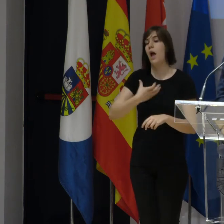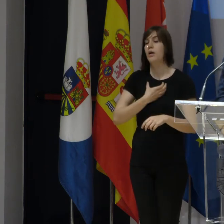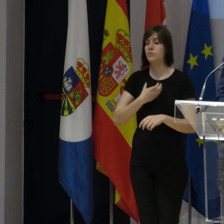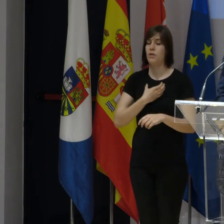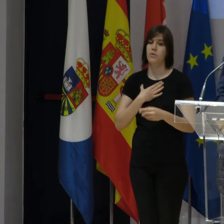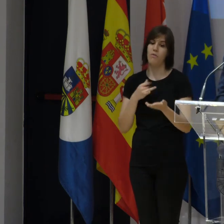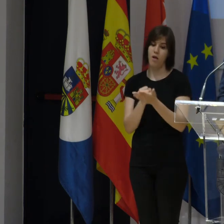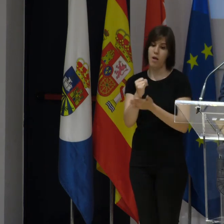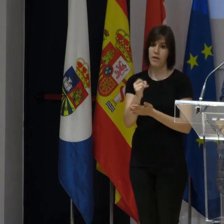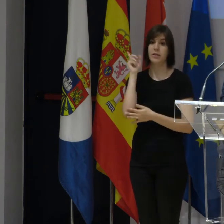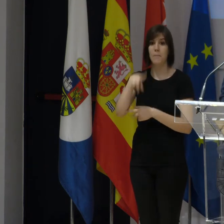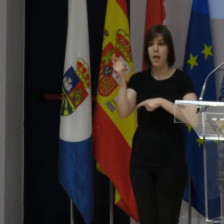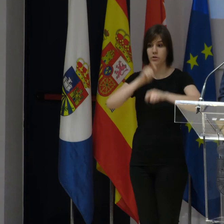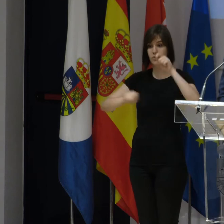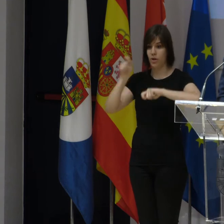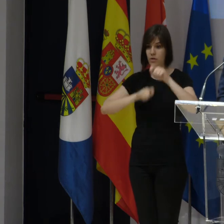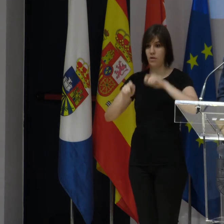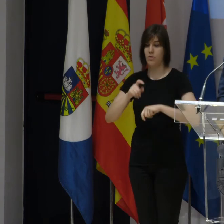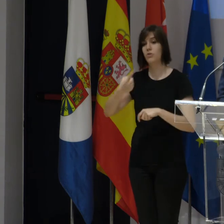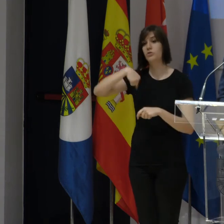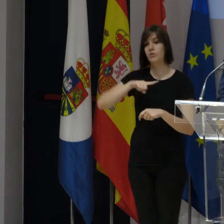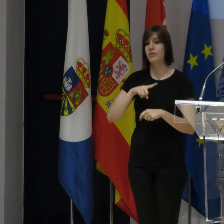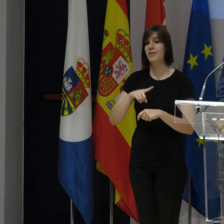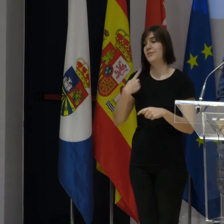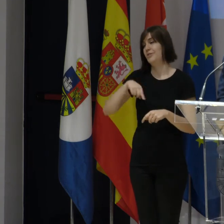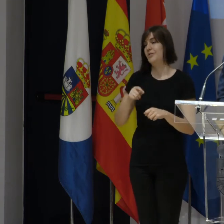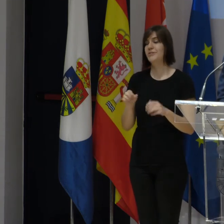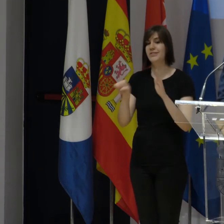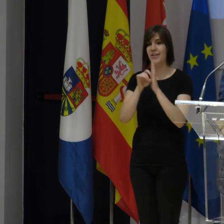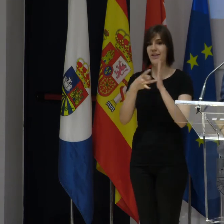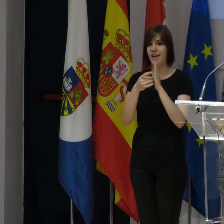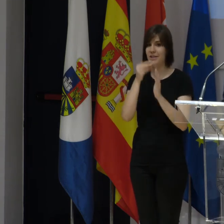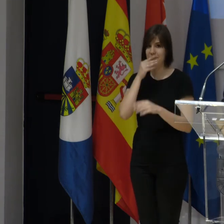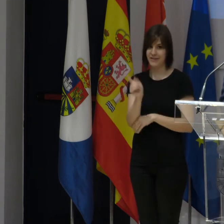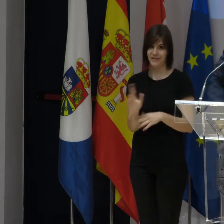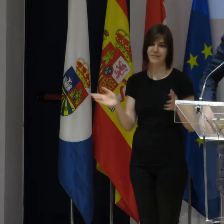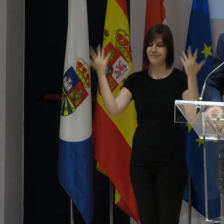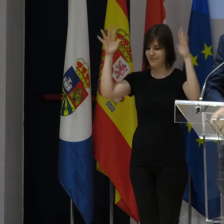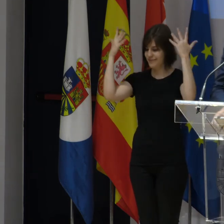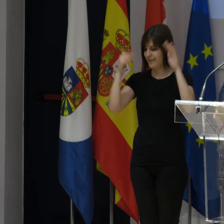y a la Asociación Clancalo, que sin ellos no estaríamos aquí, ¿vale? Muchas gracias.